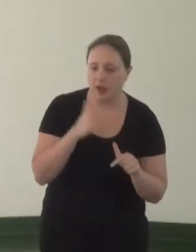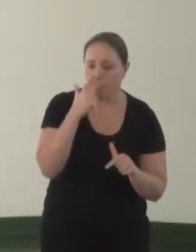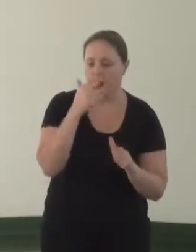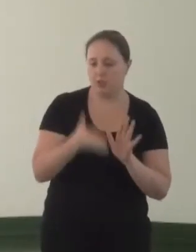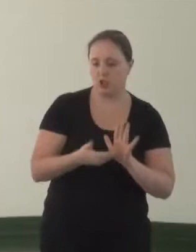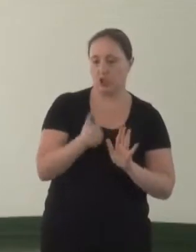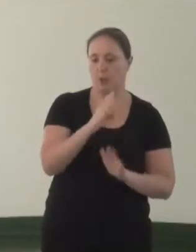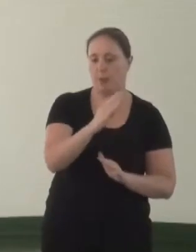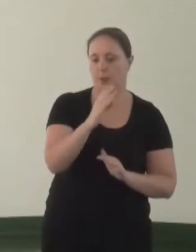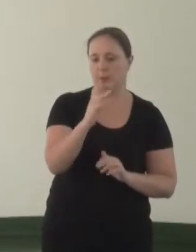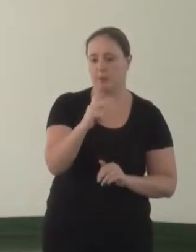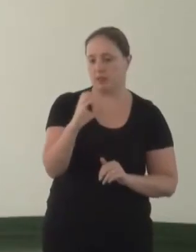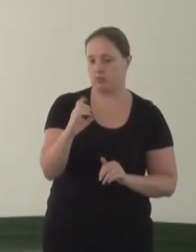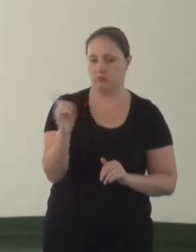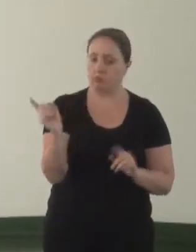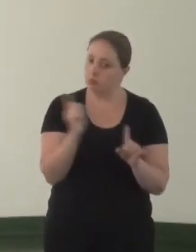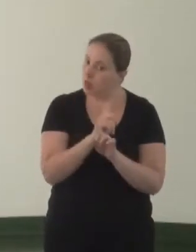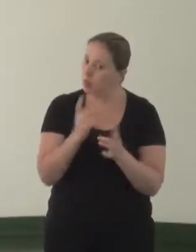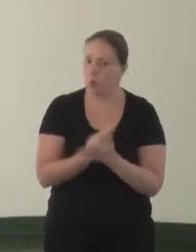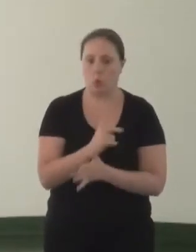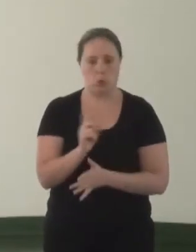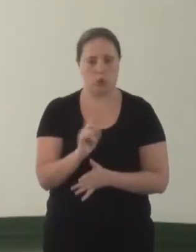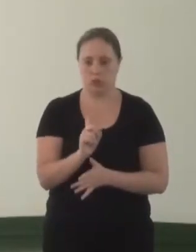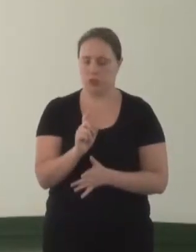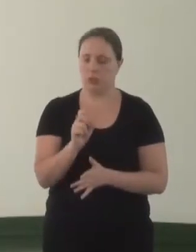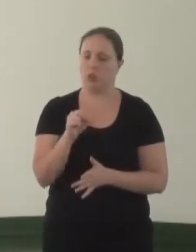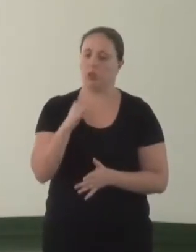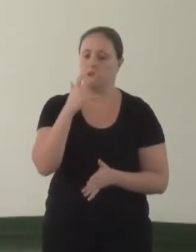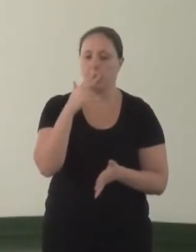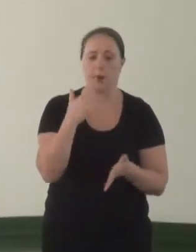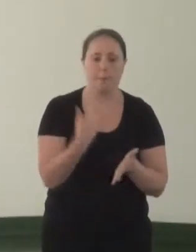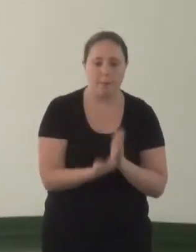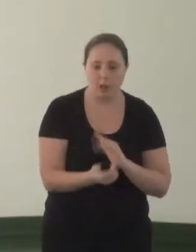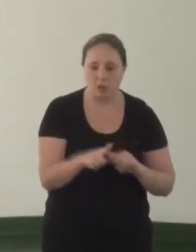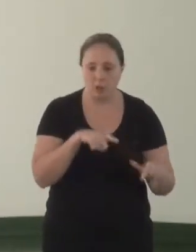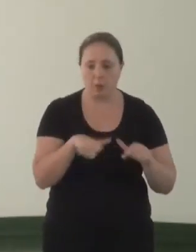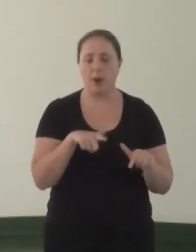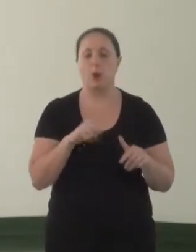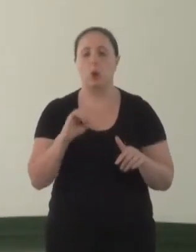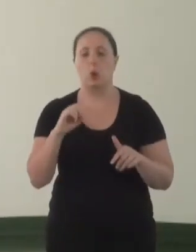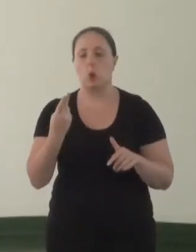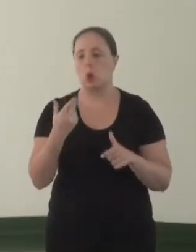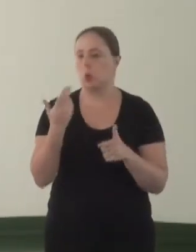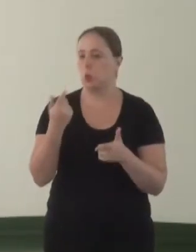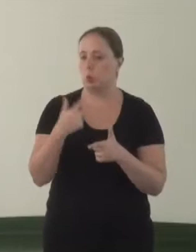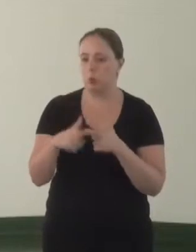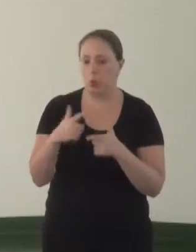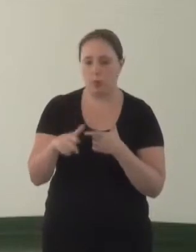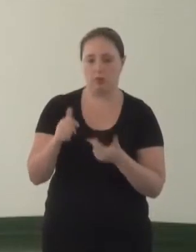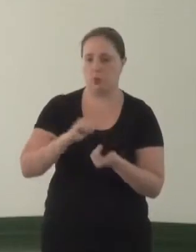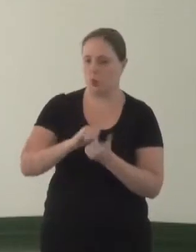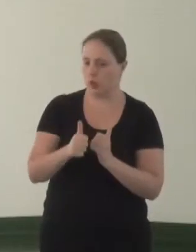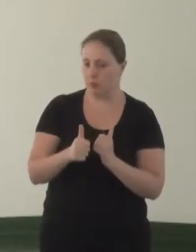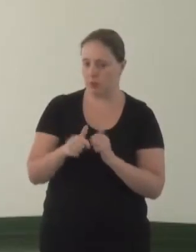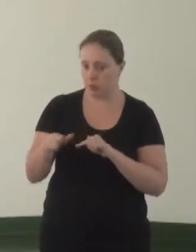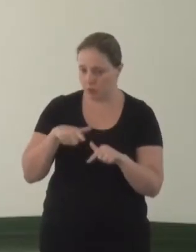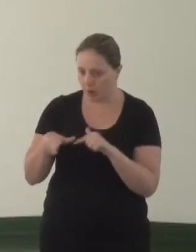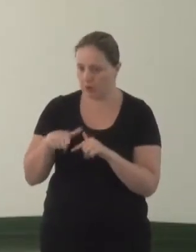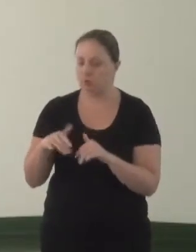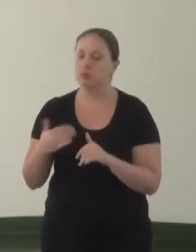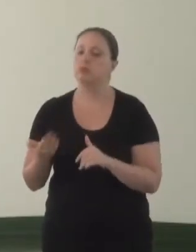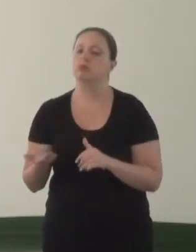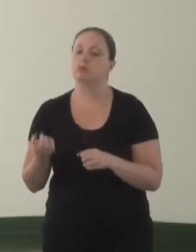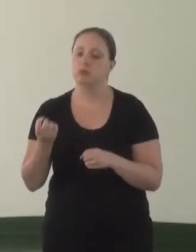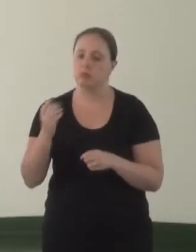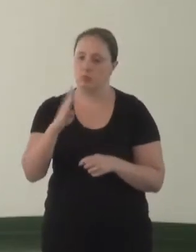isso não acontece. Quando a pessoa perde o emprego ou por qualquer problema não se adapta, né? A prestação